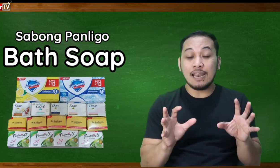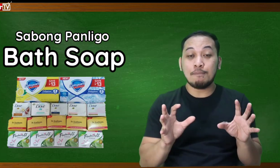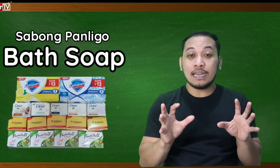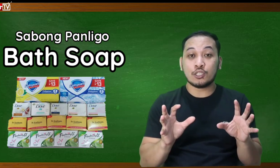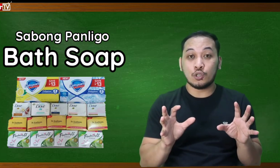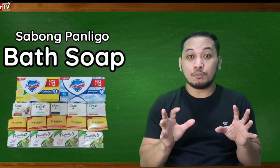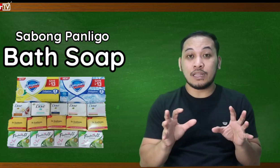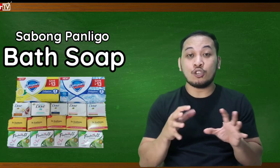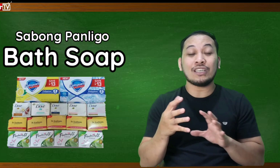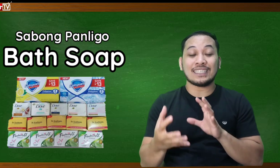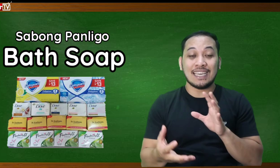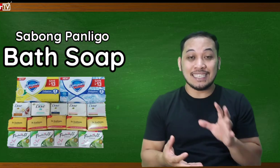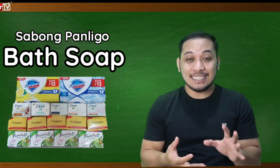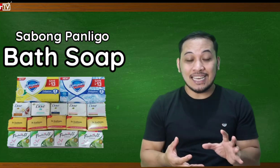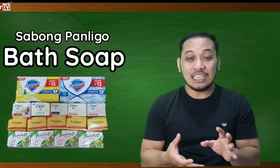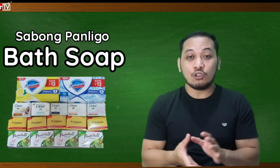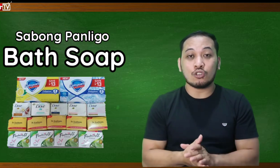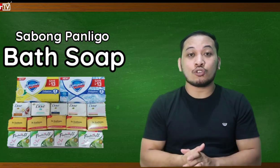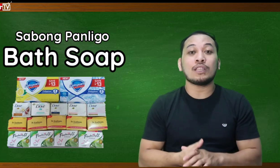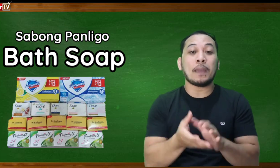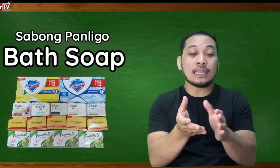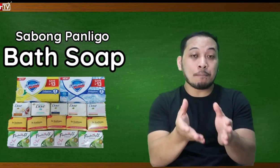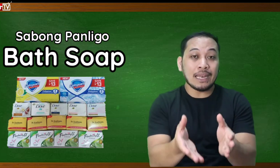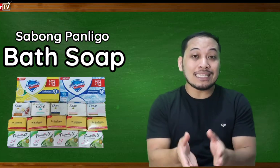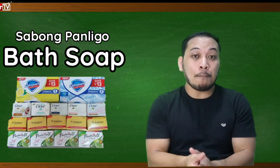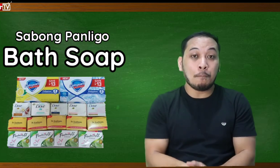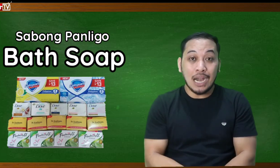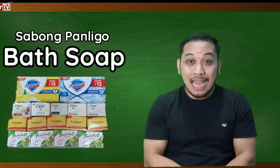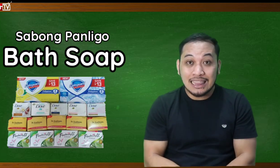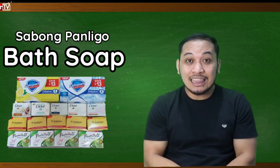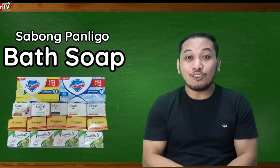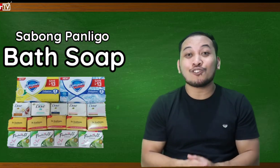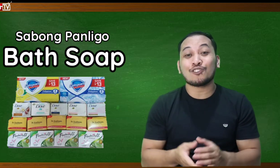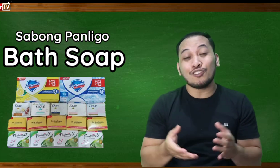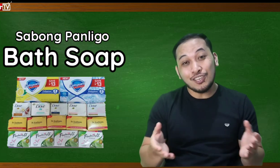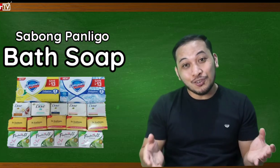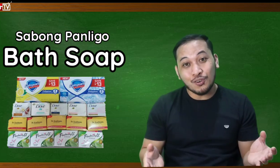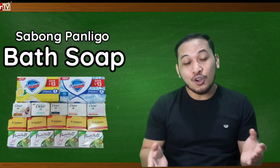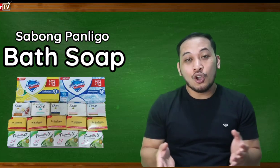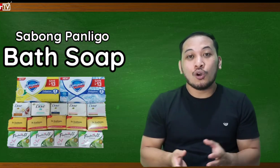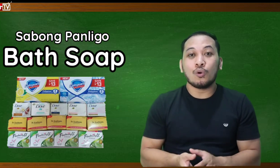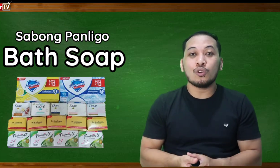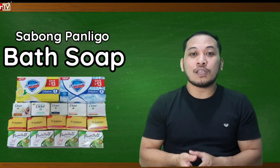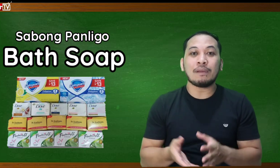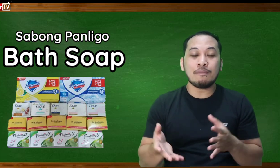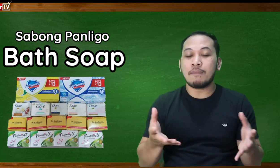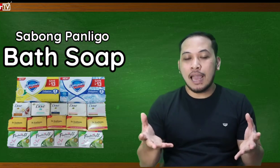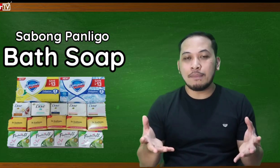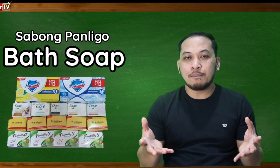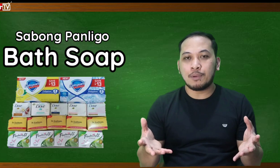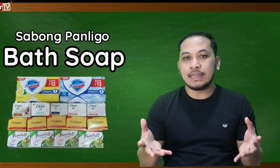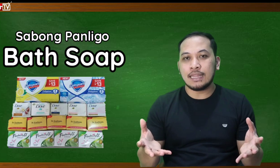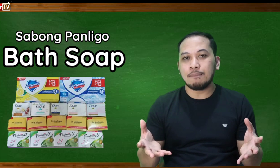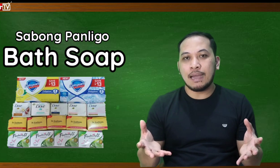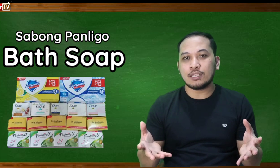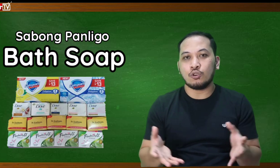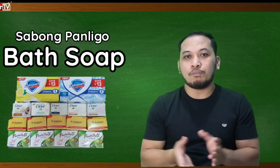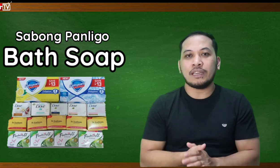bath soap na yung isisenyas natin so dependent pa rin sa brand na gusto ninyo kung syempre maraming brand ng bath soap may